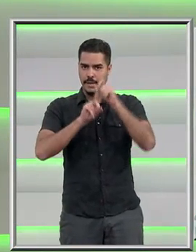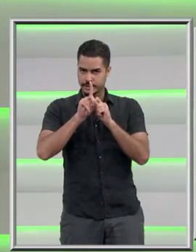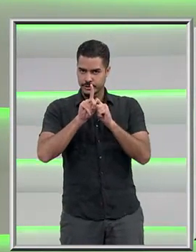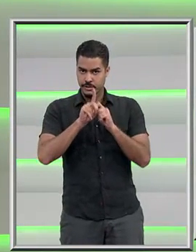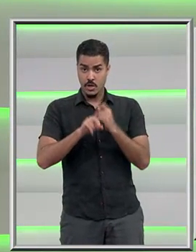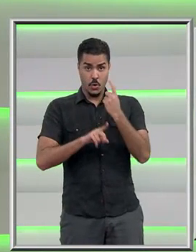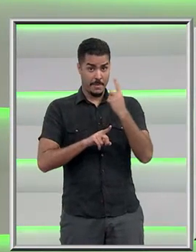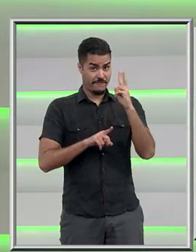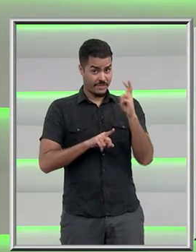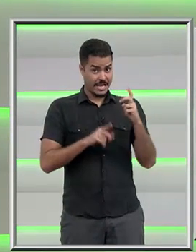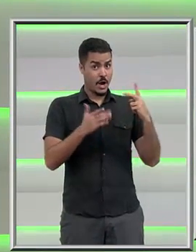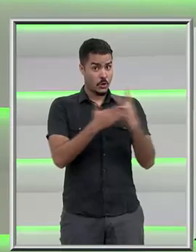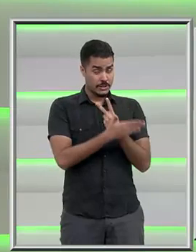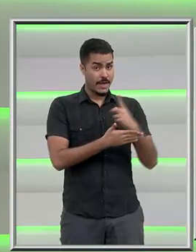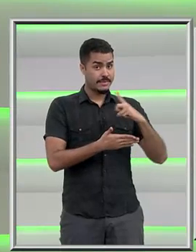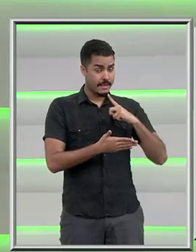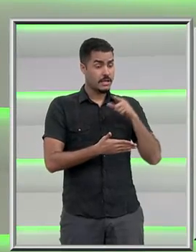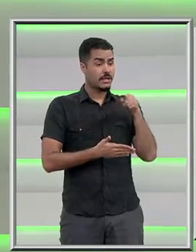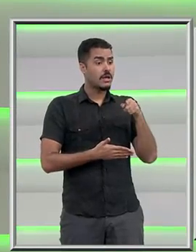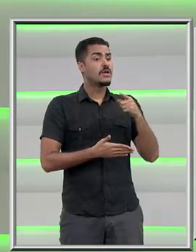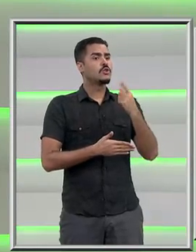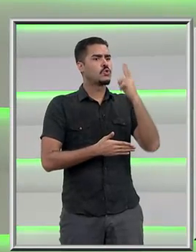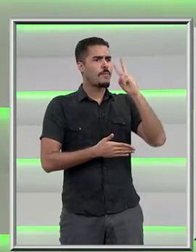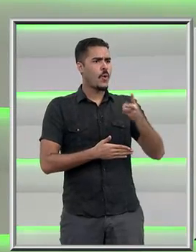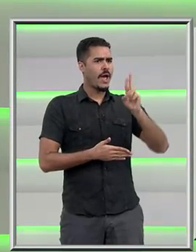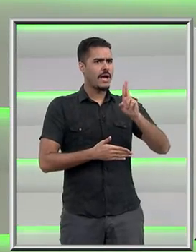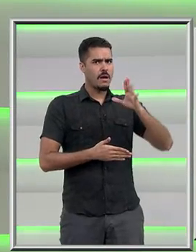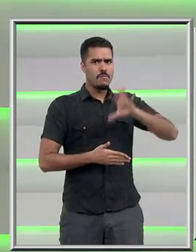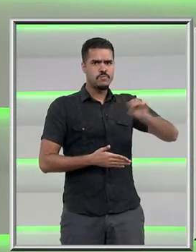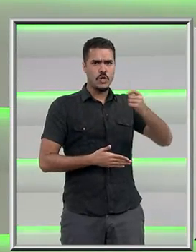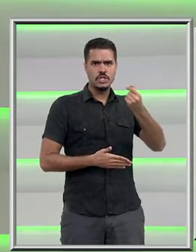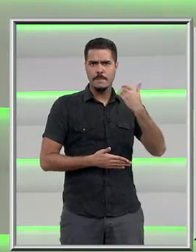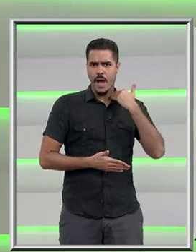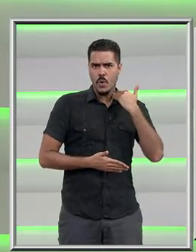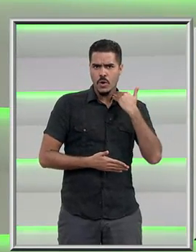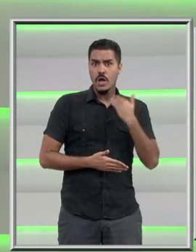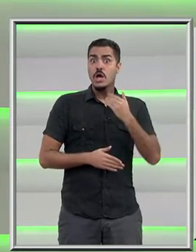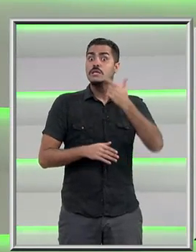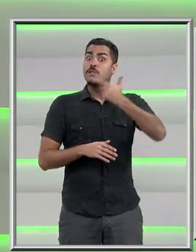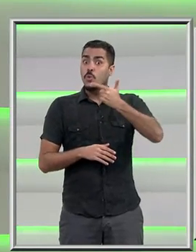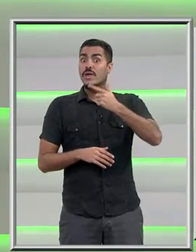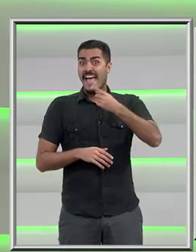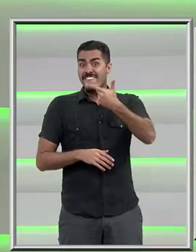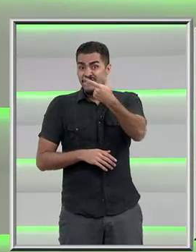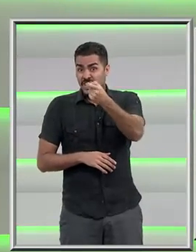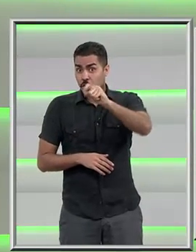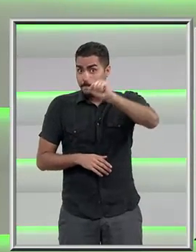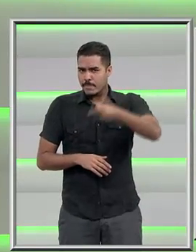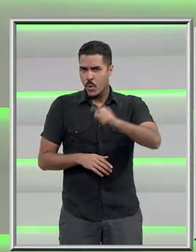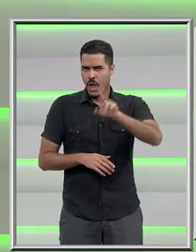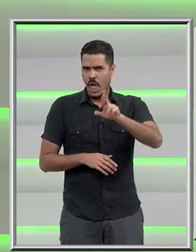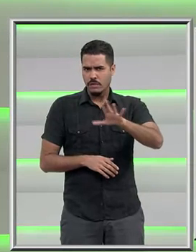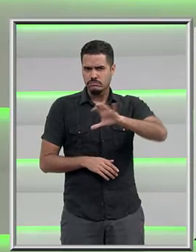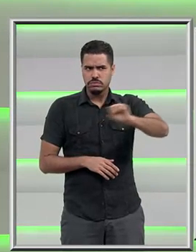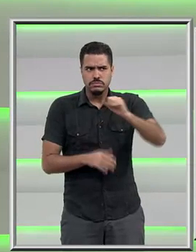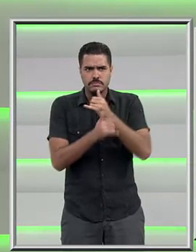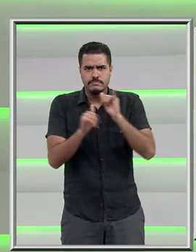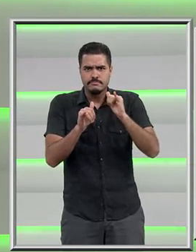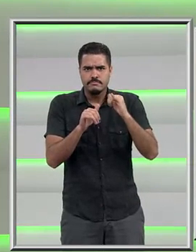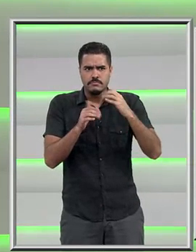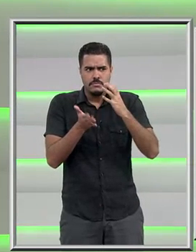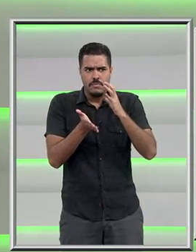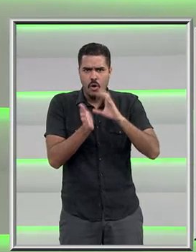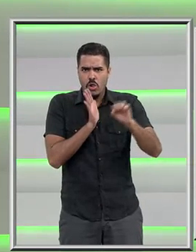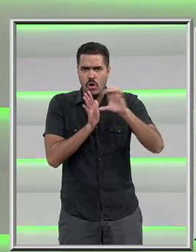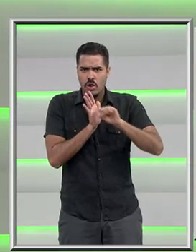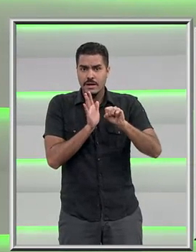houve um saque de 2 mil reais à conta. No outro, o prejuízo foi ainda maior. 20 mil teve ainda uma tentativa de fraude,